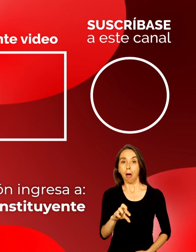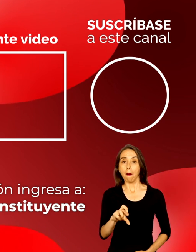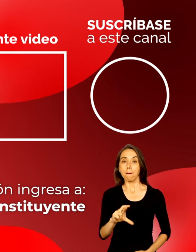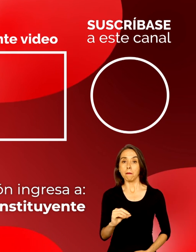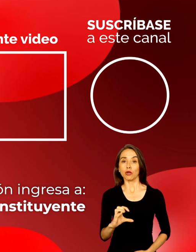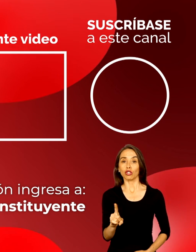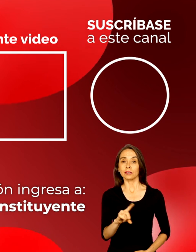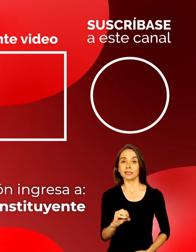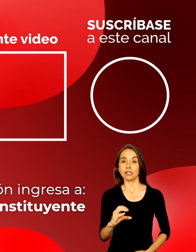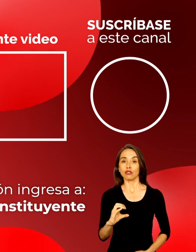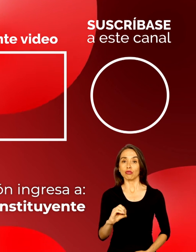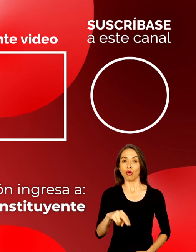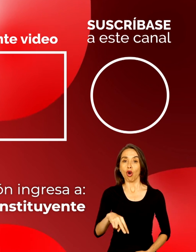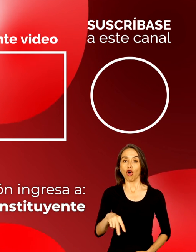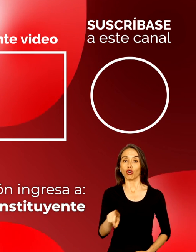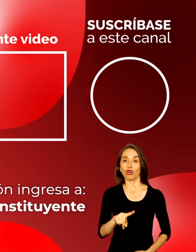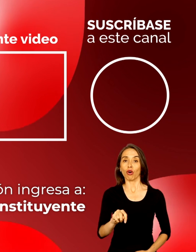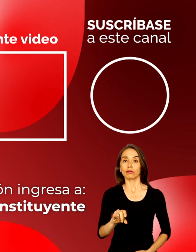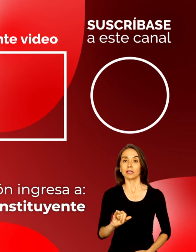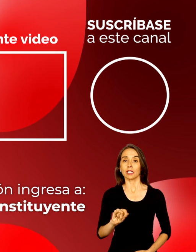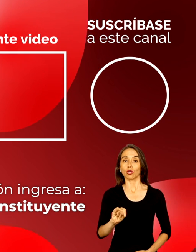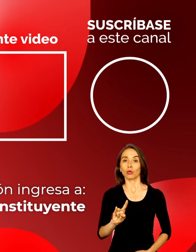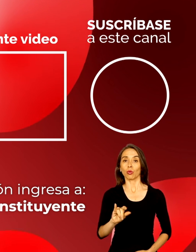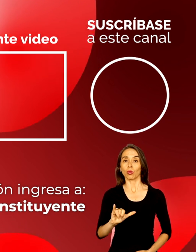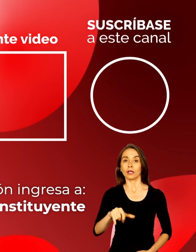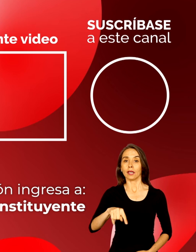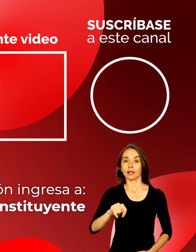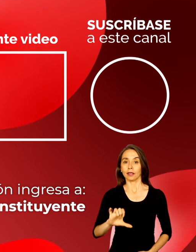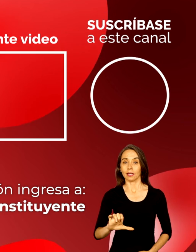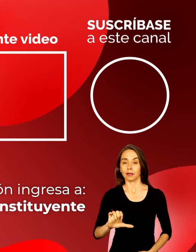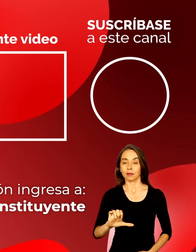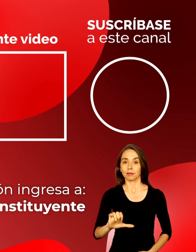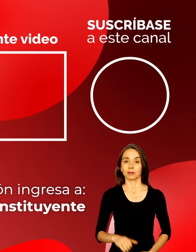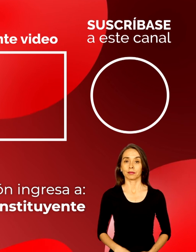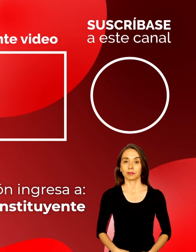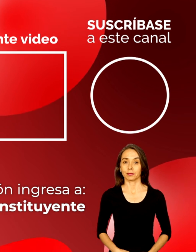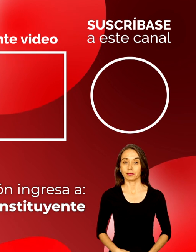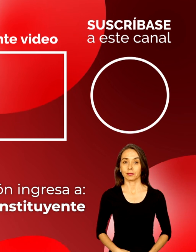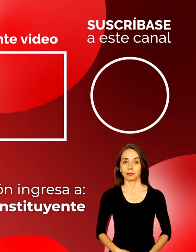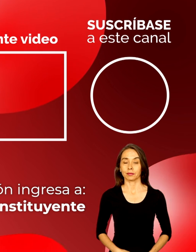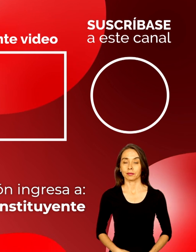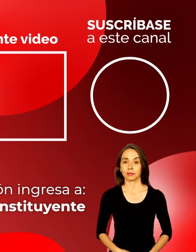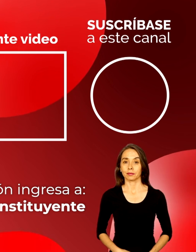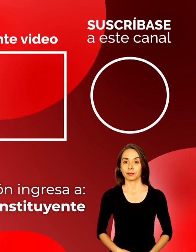constituyente. ¡Gracias! ¡Gracias! ¡Gracias! ¡Gracias! ¡Gracias! ¡Gracias!